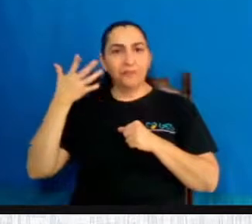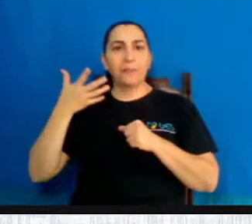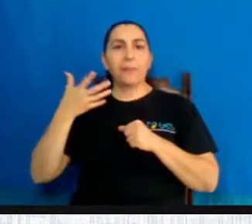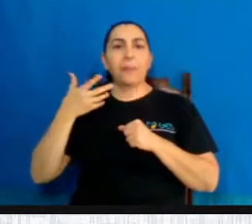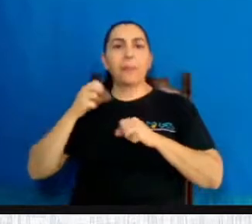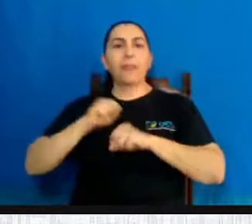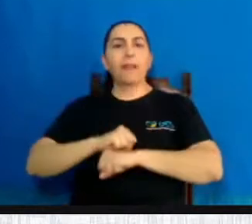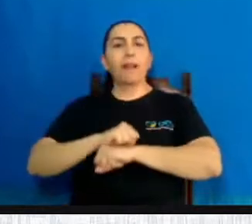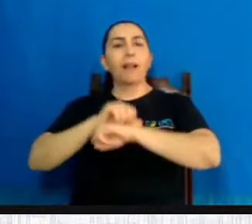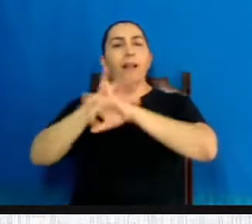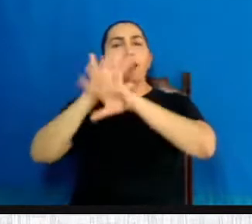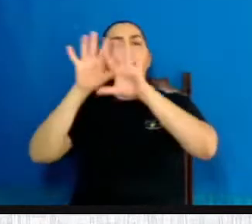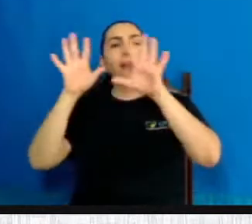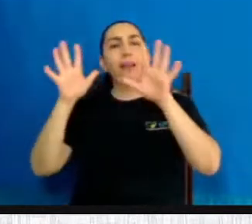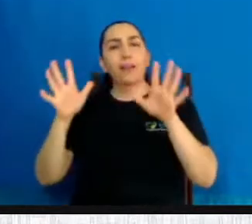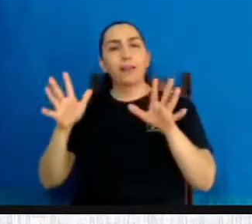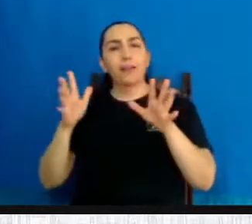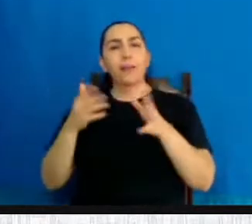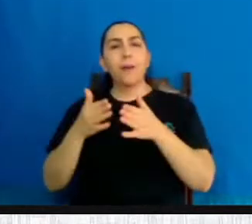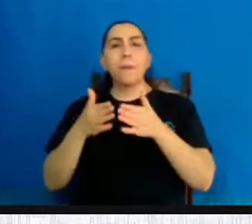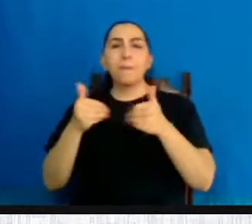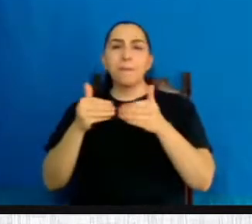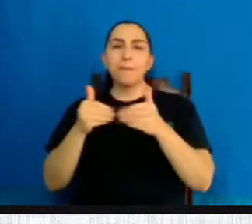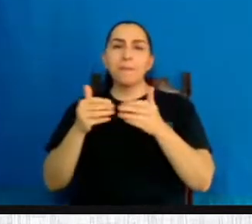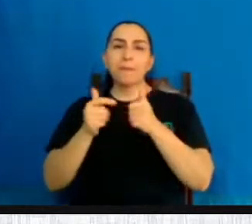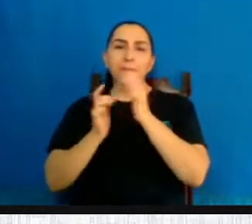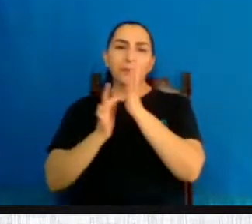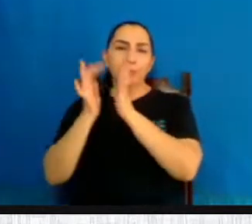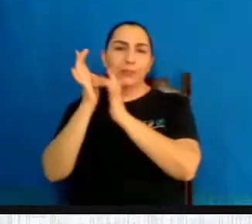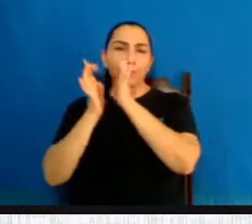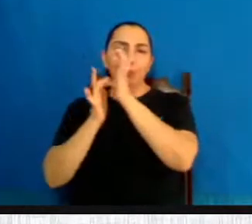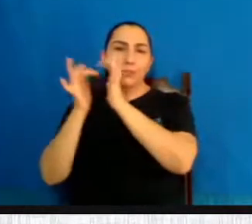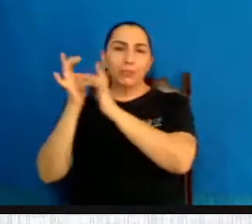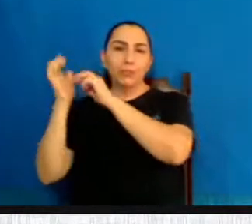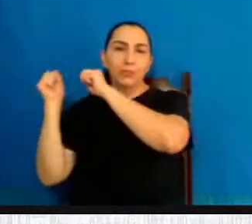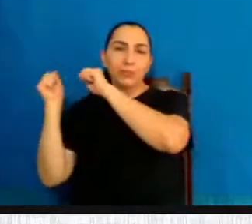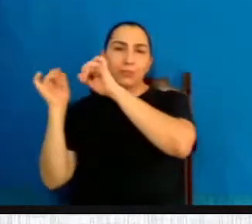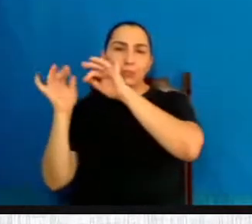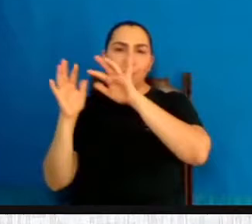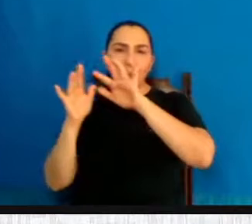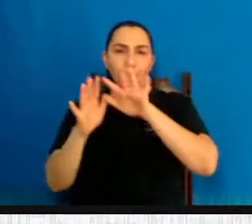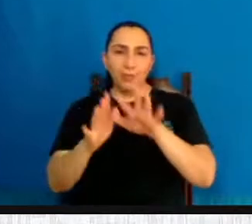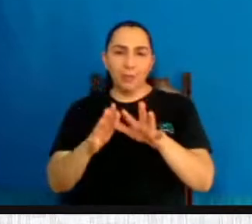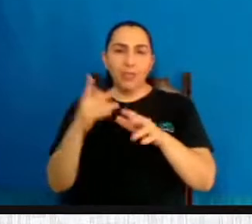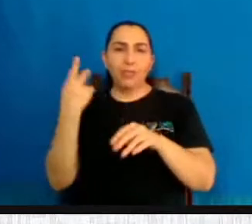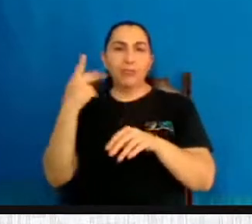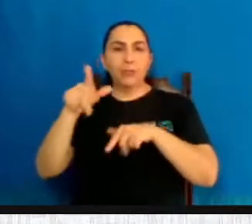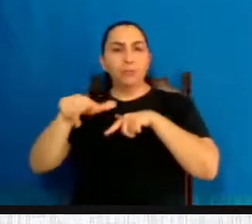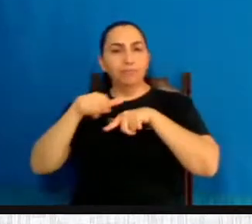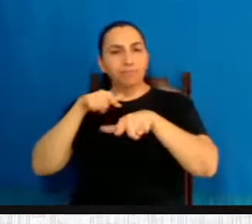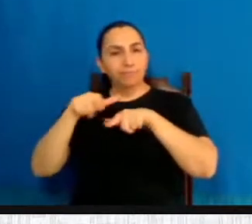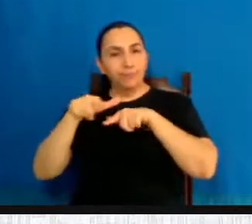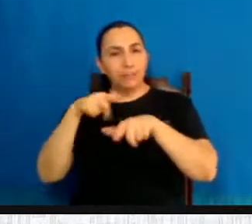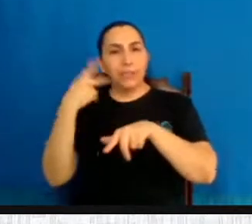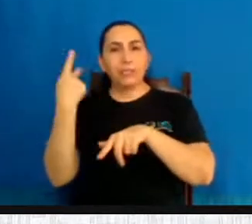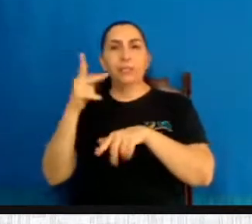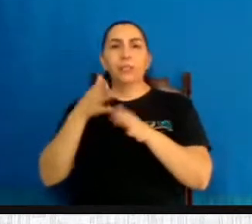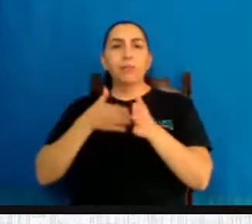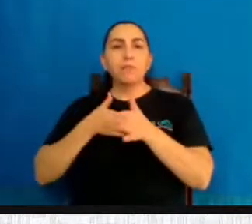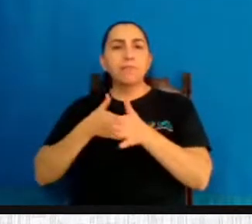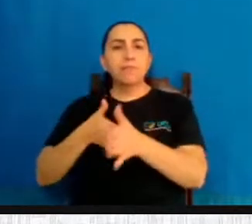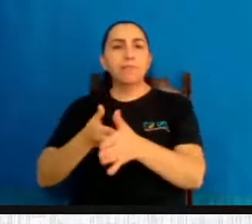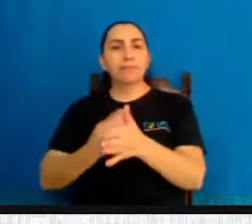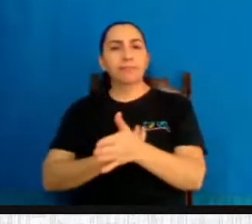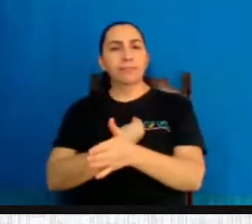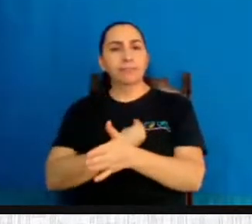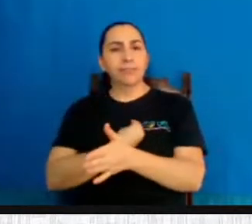esclarecimento, nós pedimos que Jesus continue abençoando o seu caminho, o seu trabalho, que você consiga cumprir